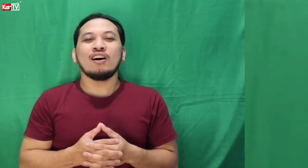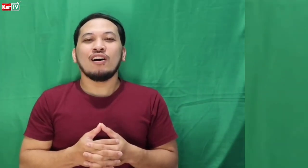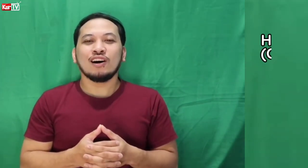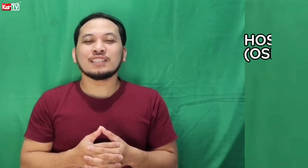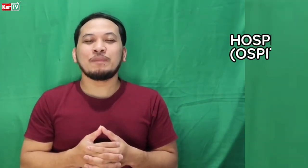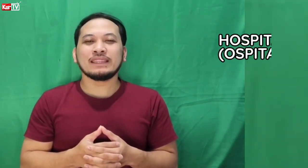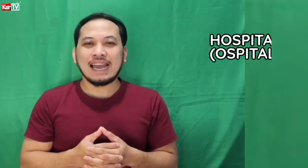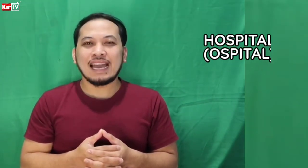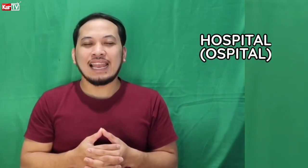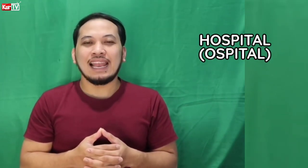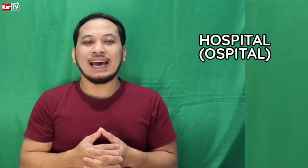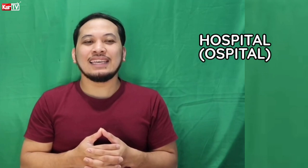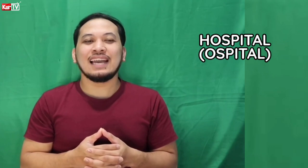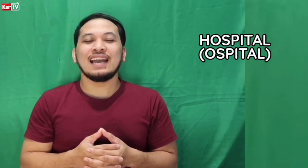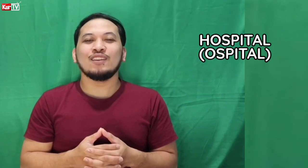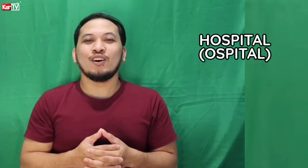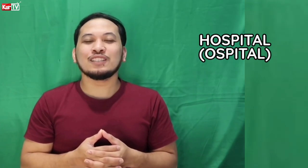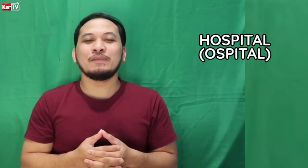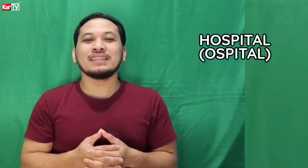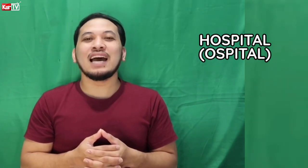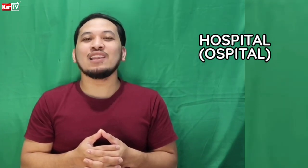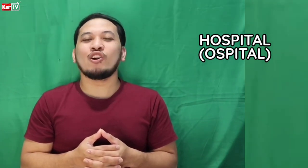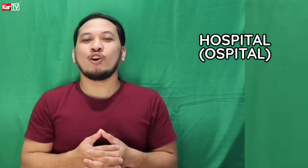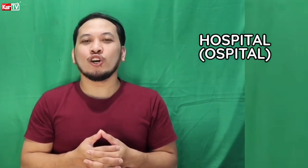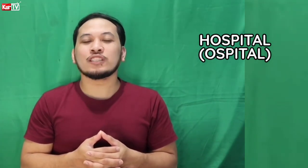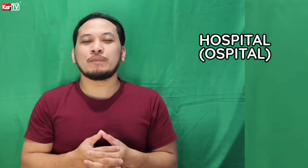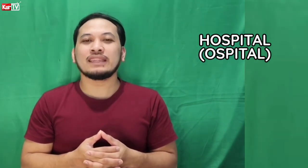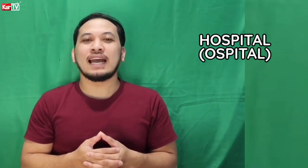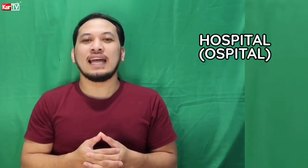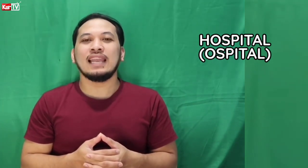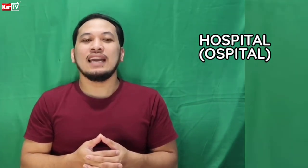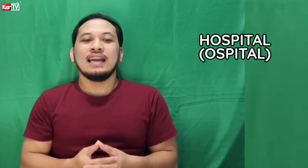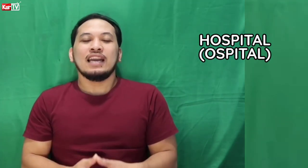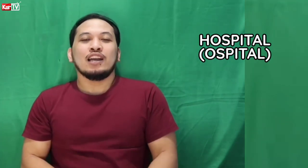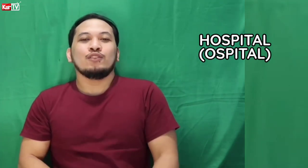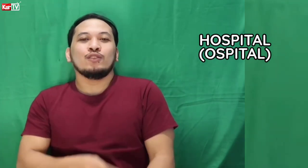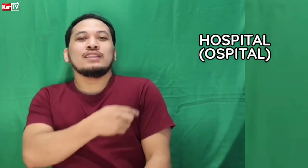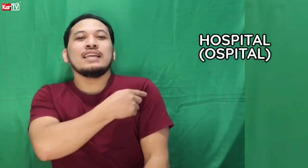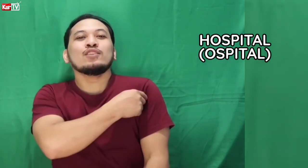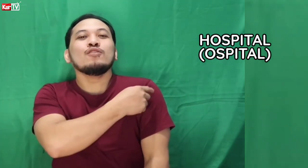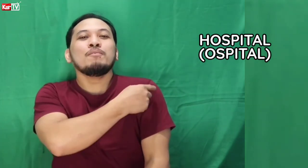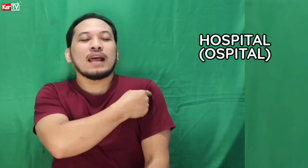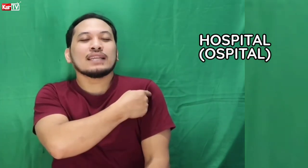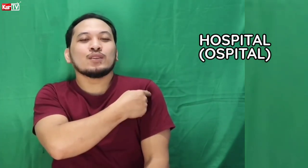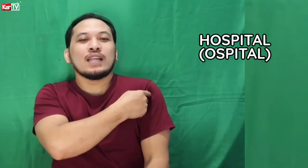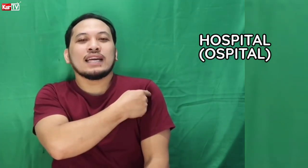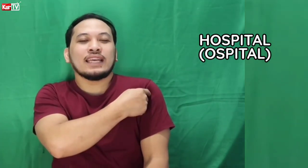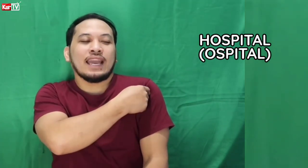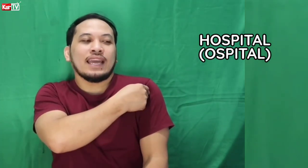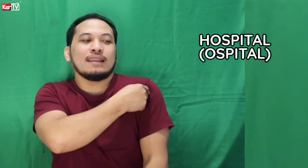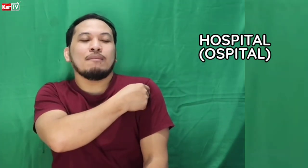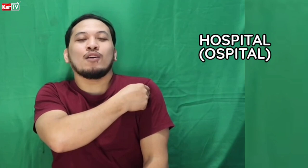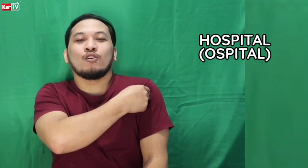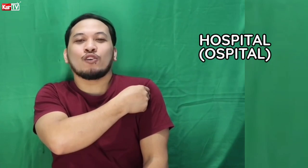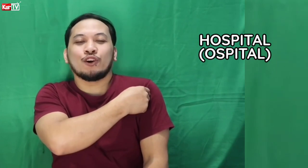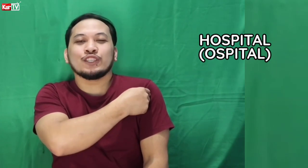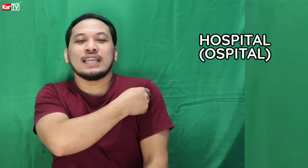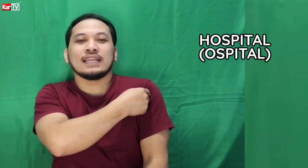hospital. Ayan. Hospital or hospital. Yung ditong braso natin, magkocross lang